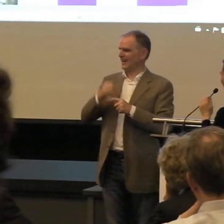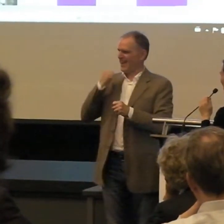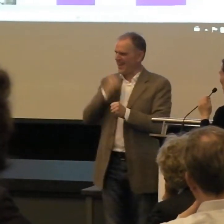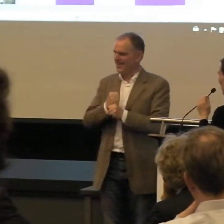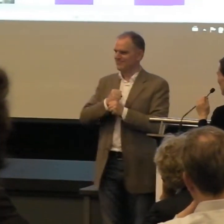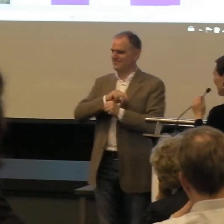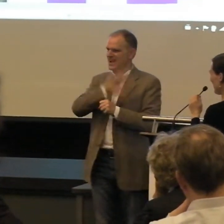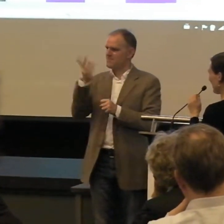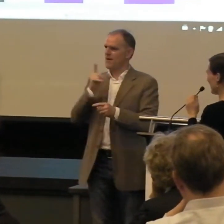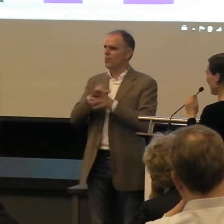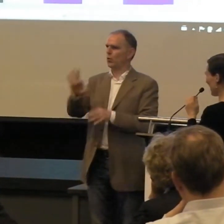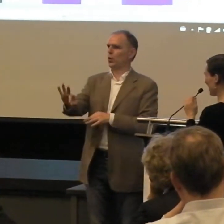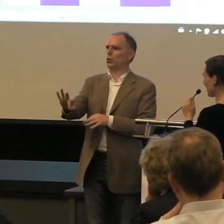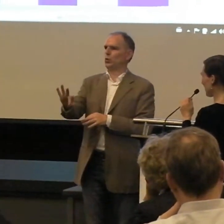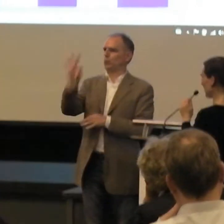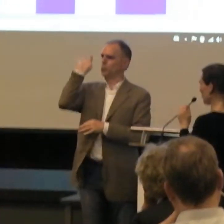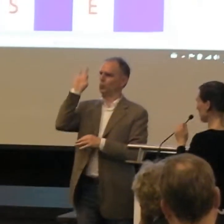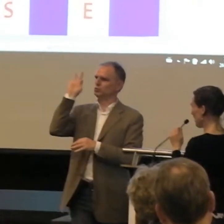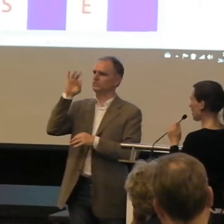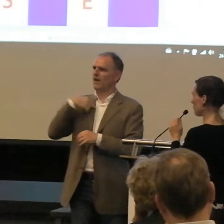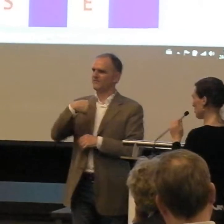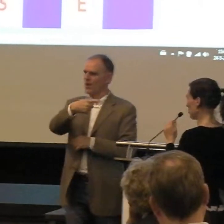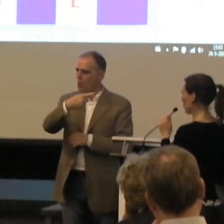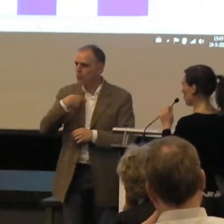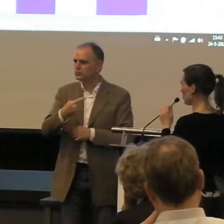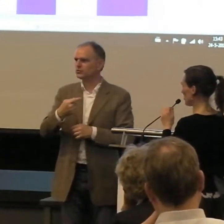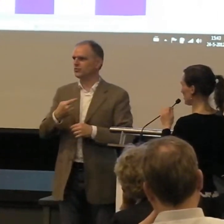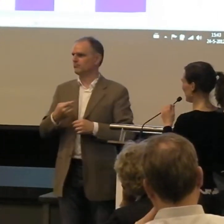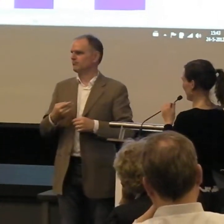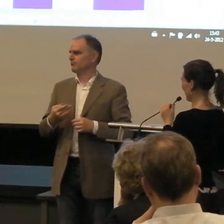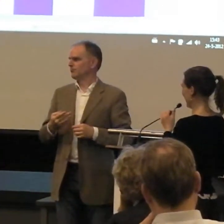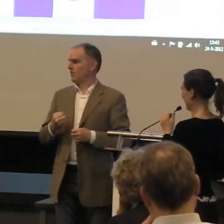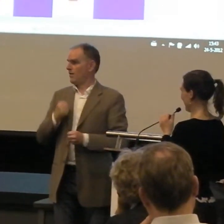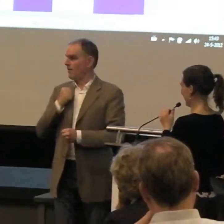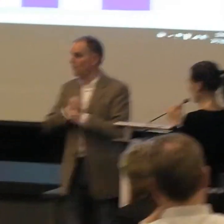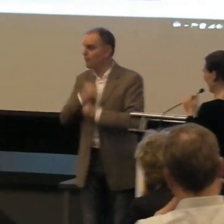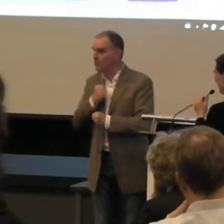voor de eerste keer echt, waar we echt voor hebben gekozen.